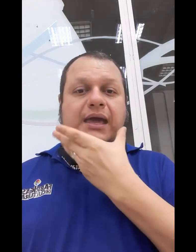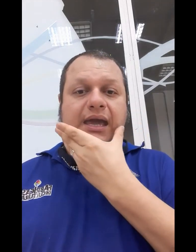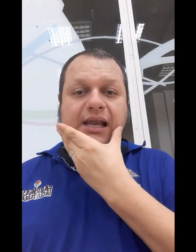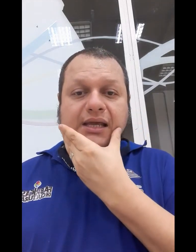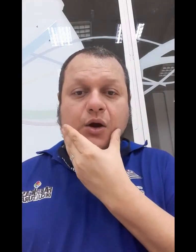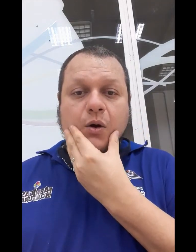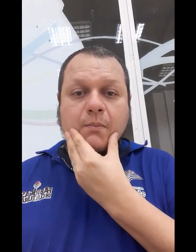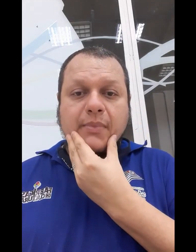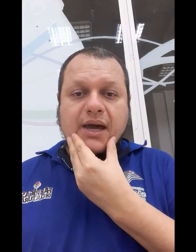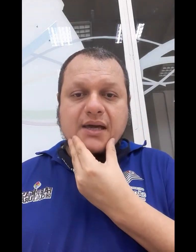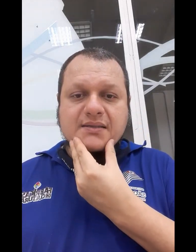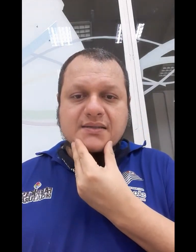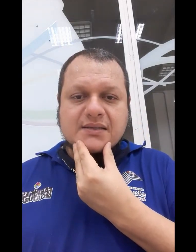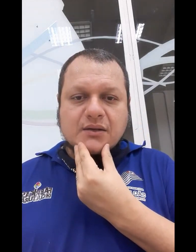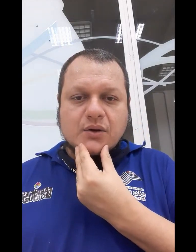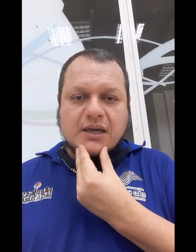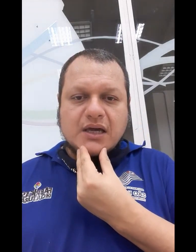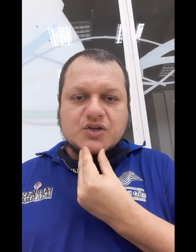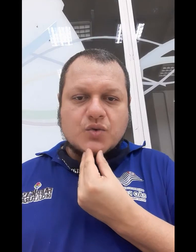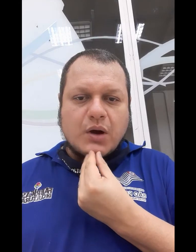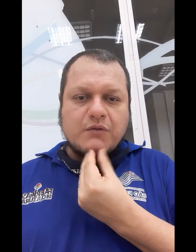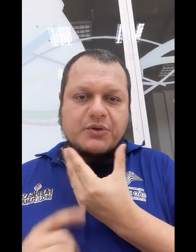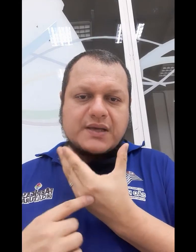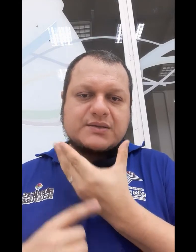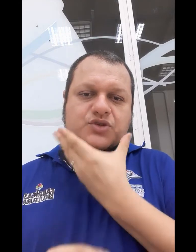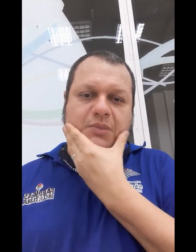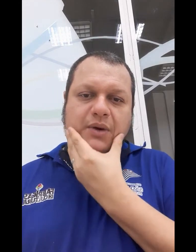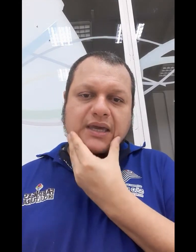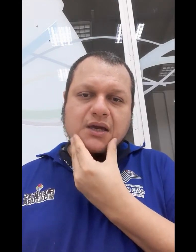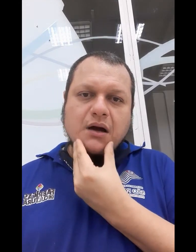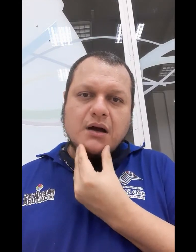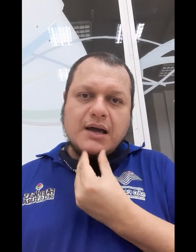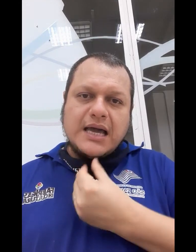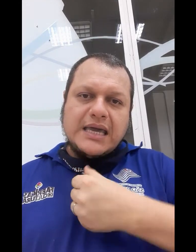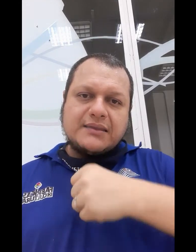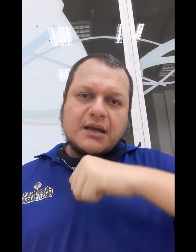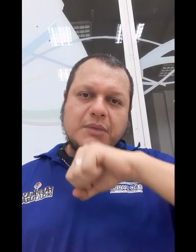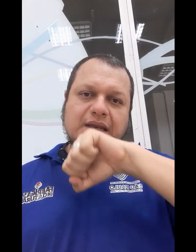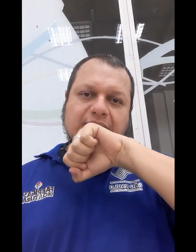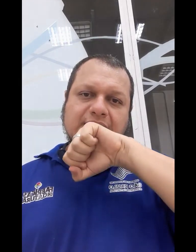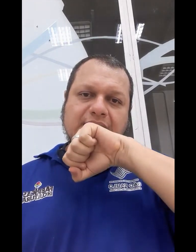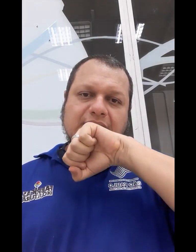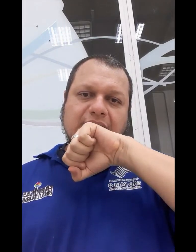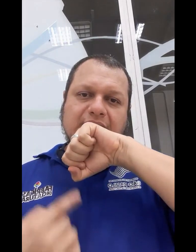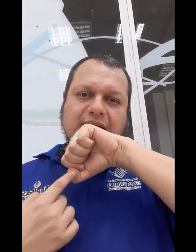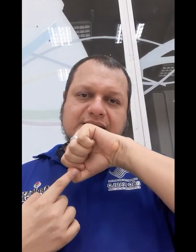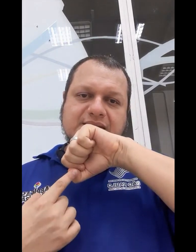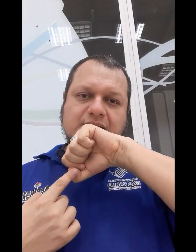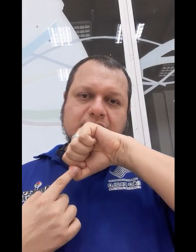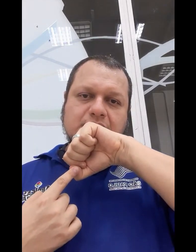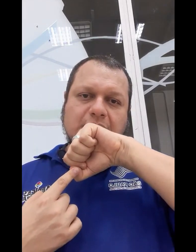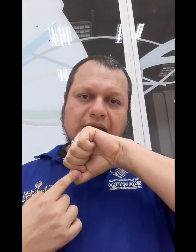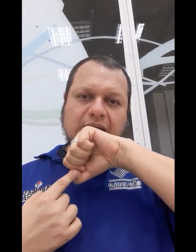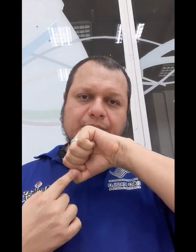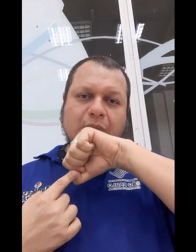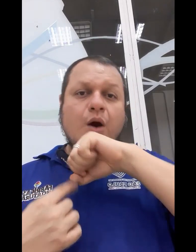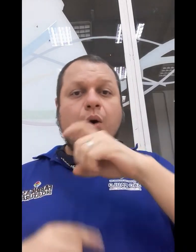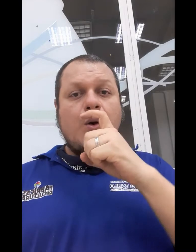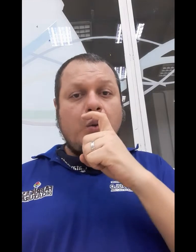Ele começa no queixo com a configuração de mão aqui, ó, e termina em S aqui, ou